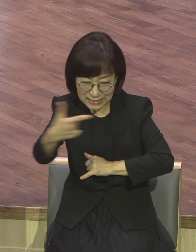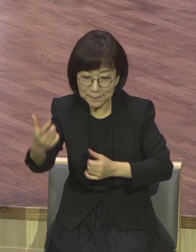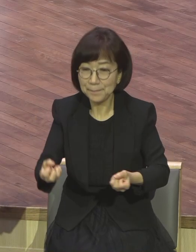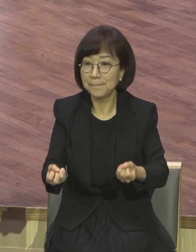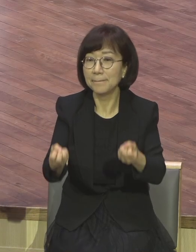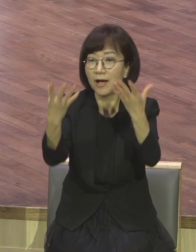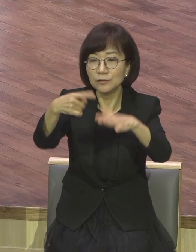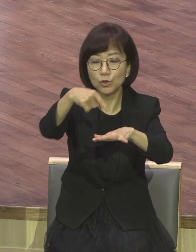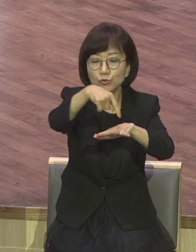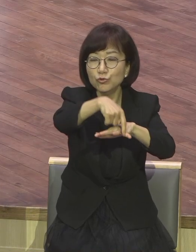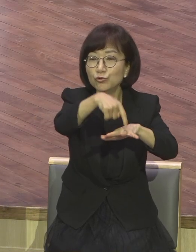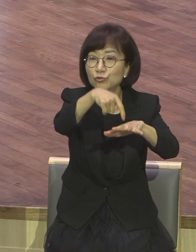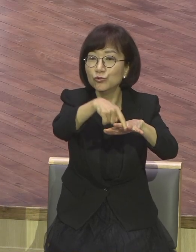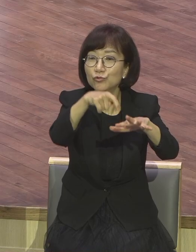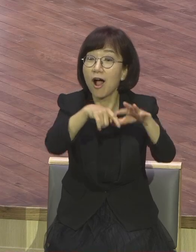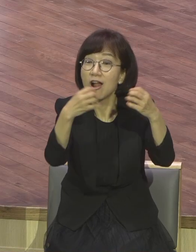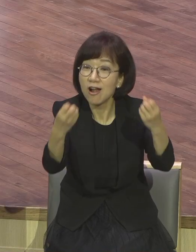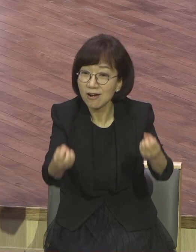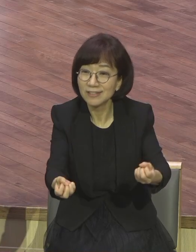전 세계에 흩어지던 디아스포라들.